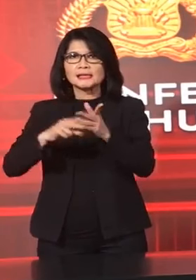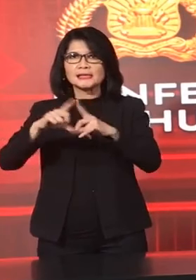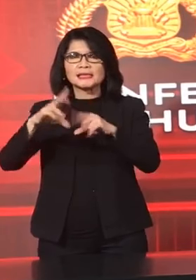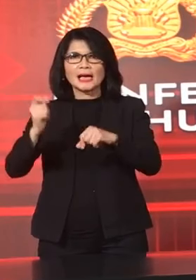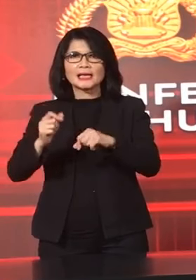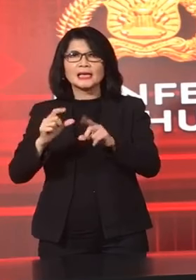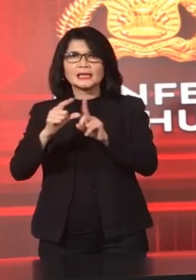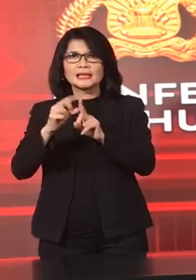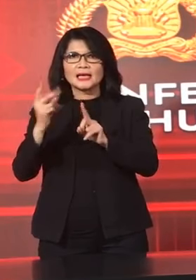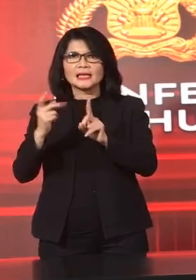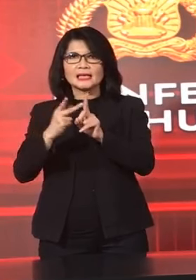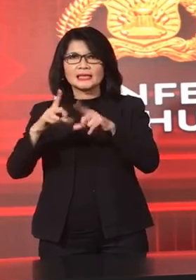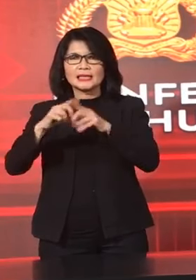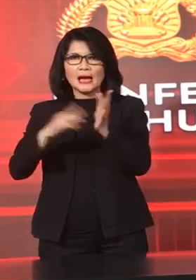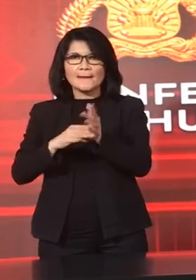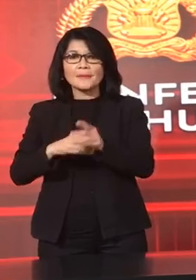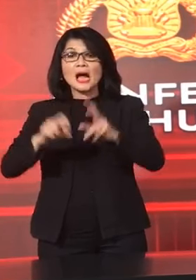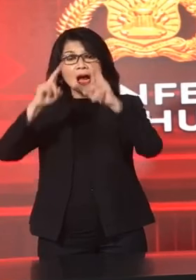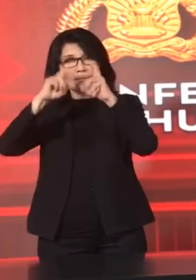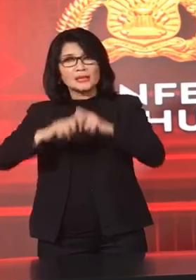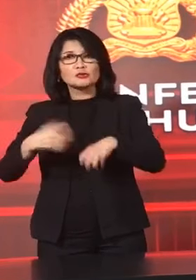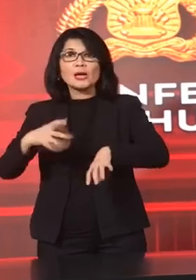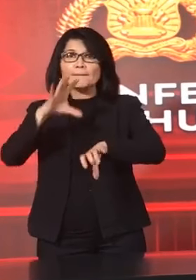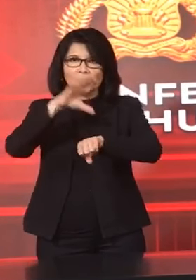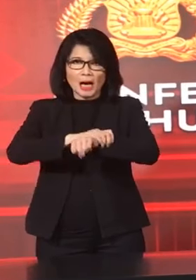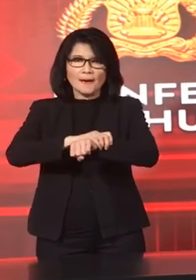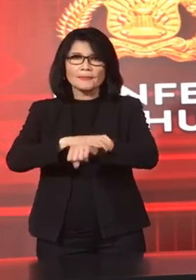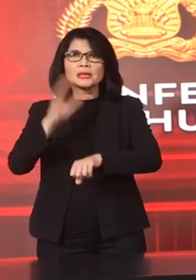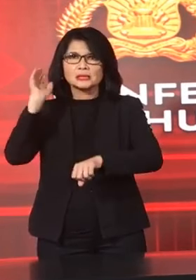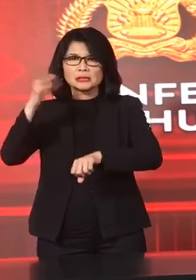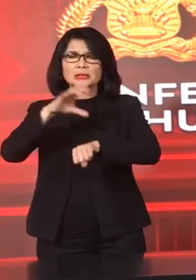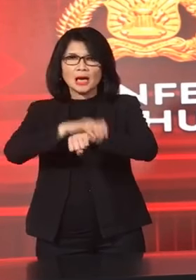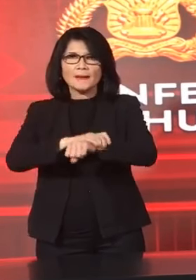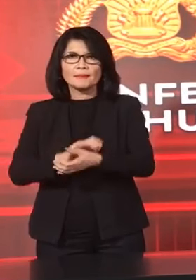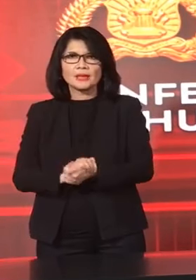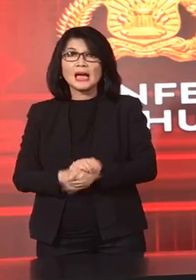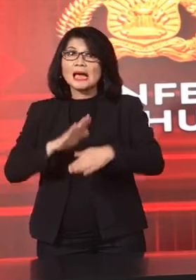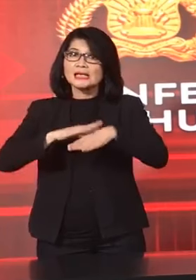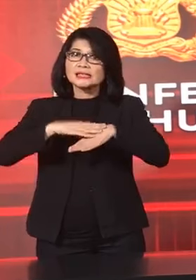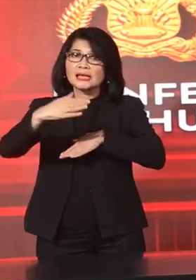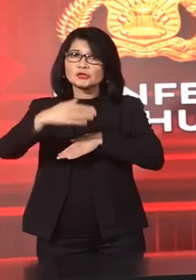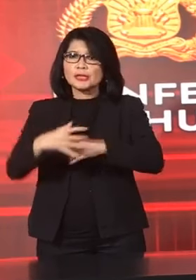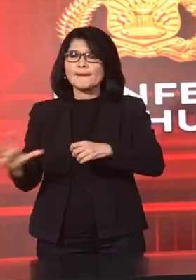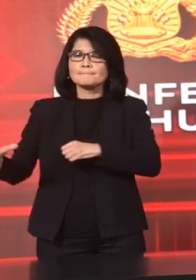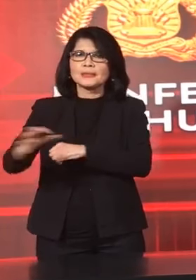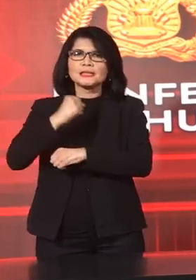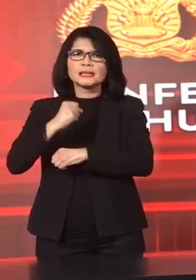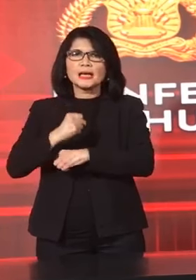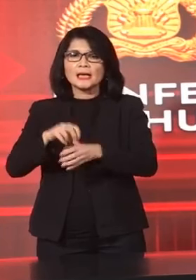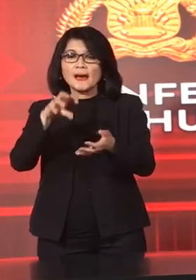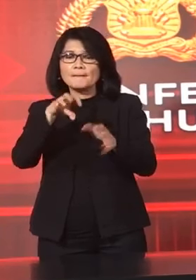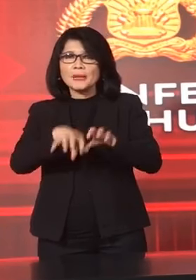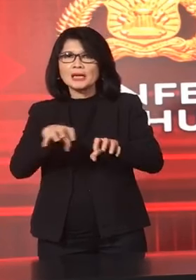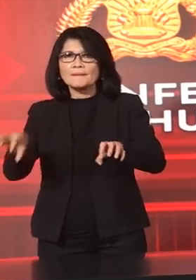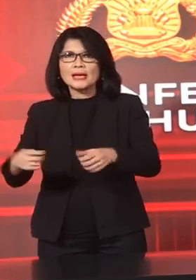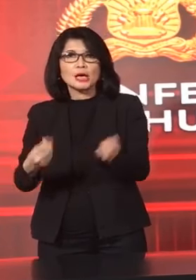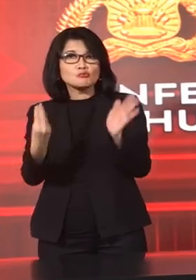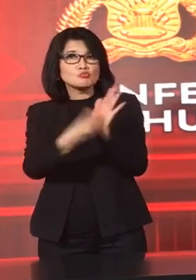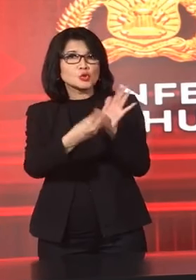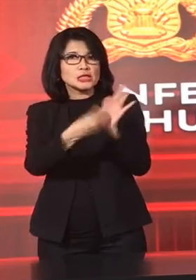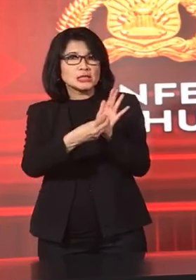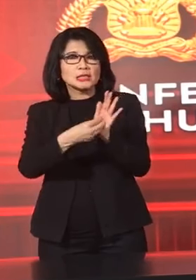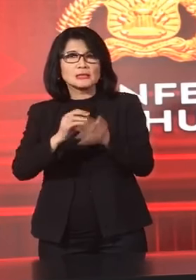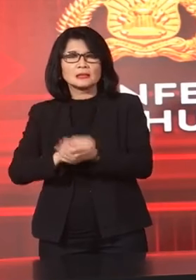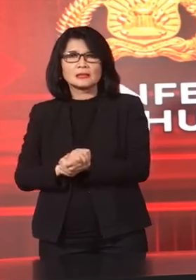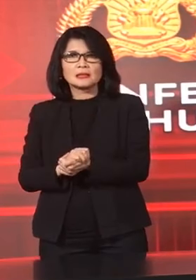Penyidik Telah melakukan Penangkapan Selanjutnya Melakukan penyitaan Terhadap Barang bukti Beberapa